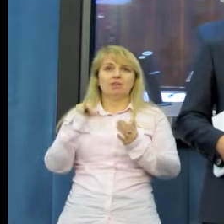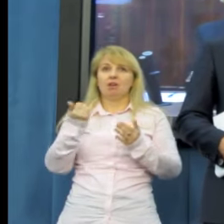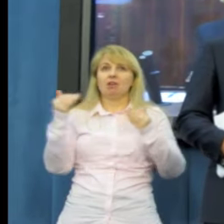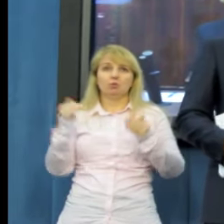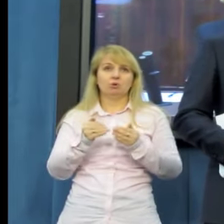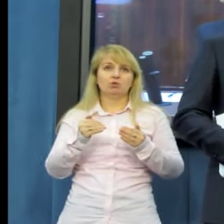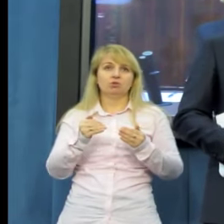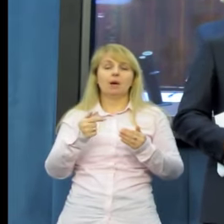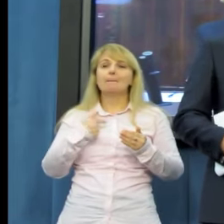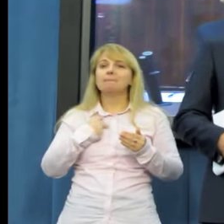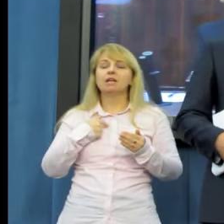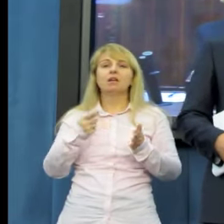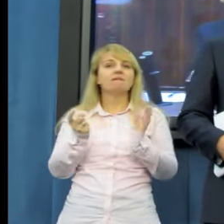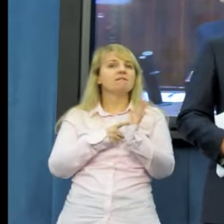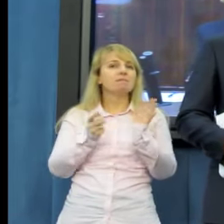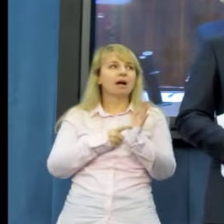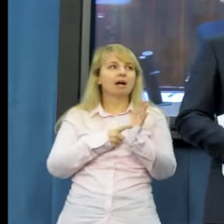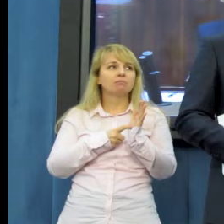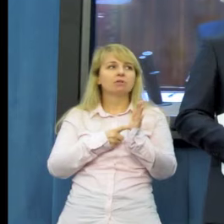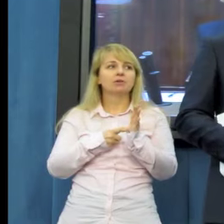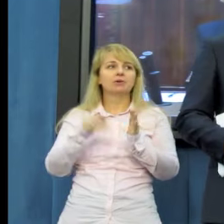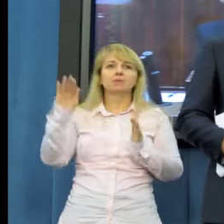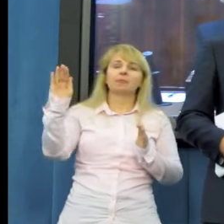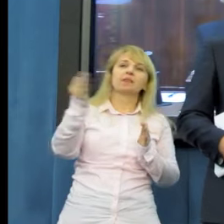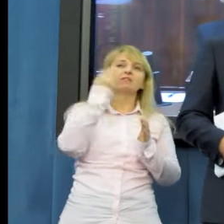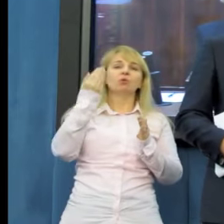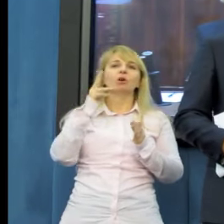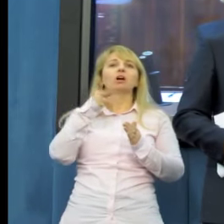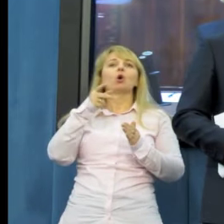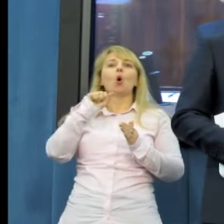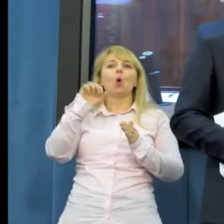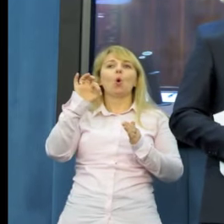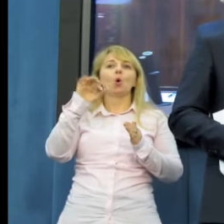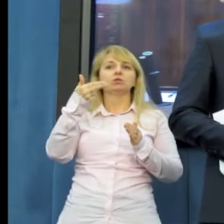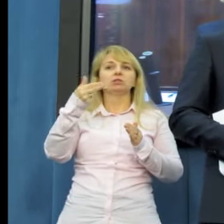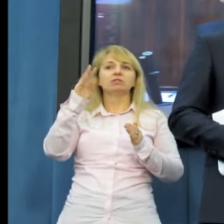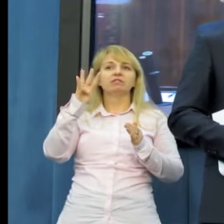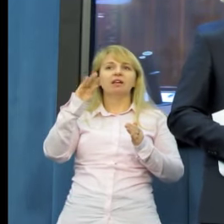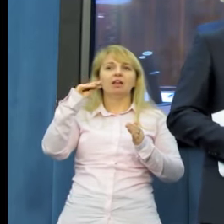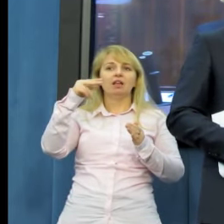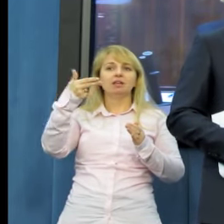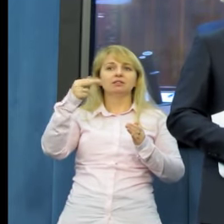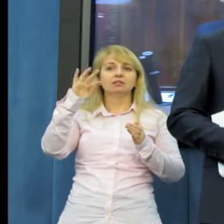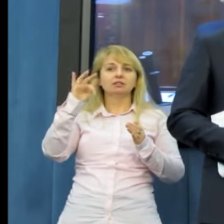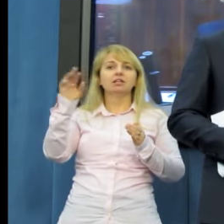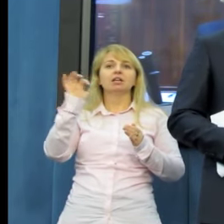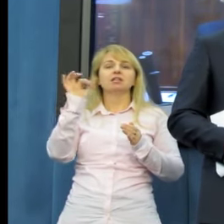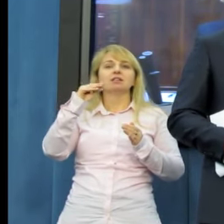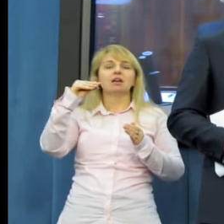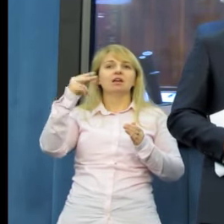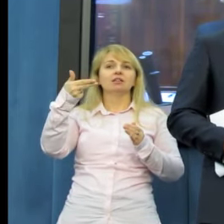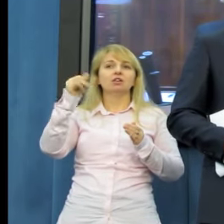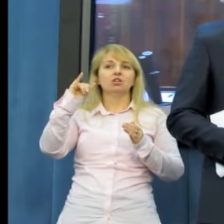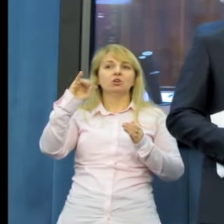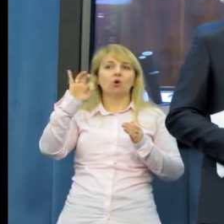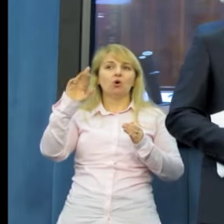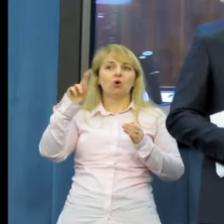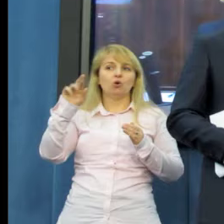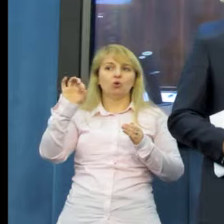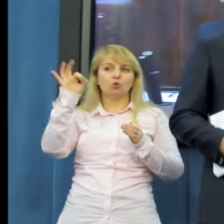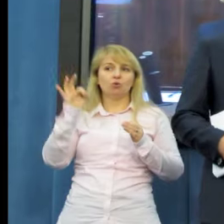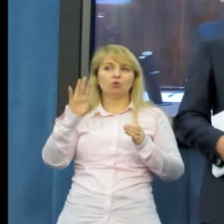Będziemy żądać schłania konwentu seniorów, wyjaśnienia tej sytuacji. Będziemy również, czy